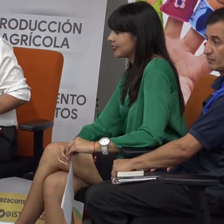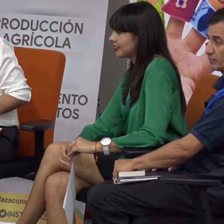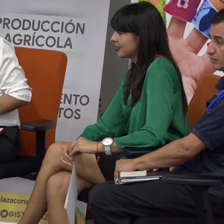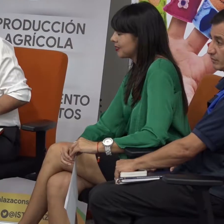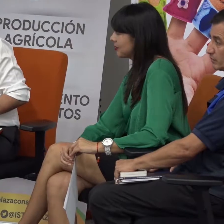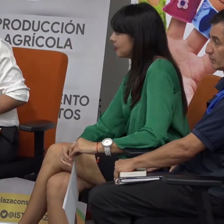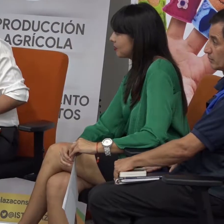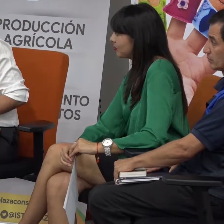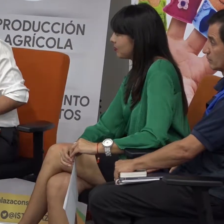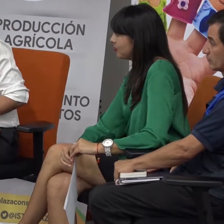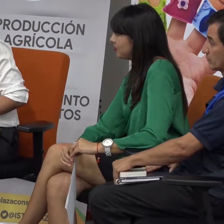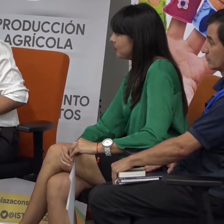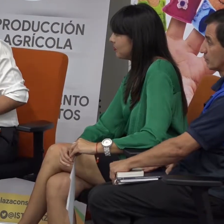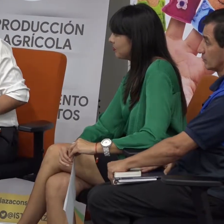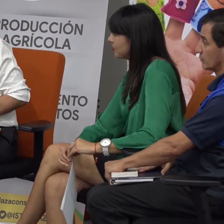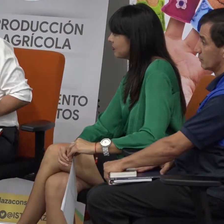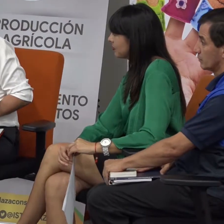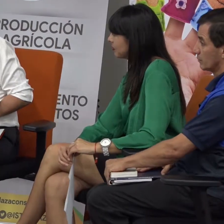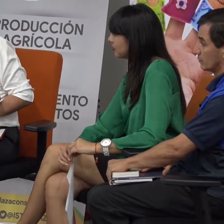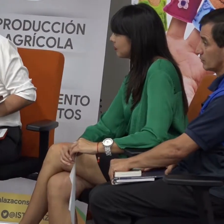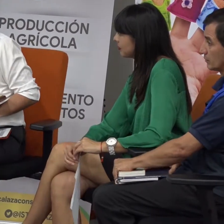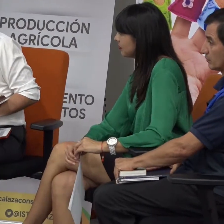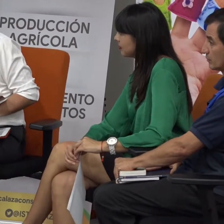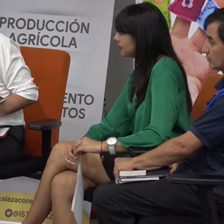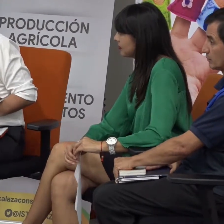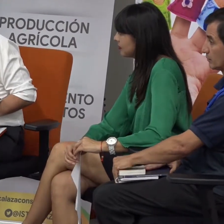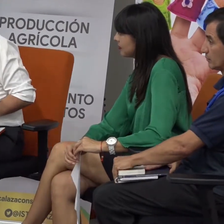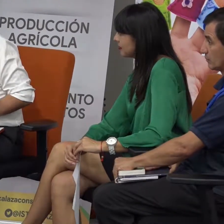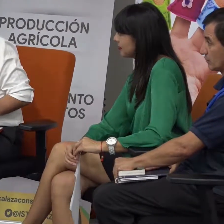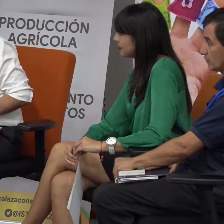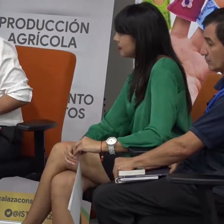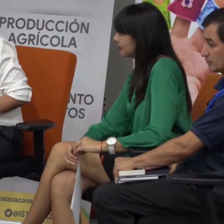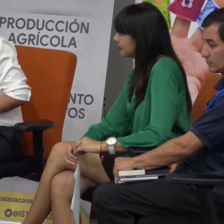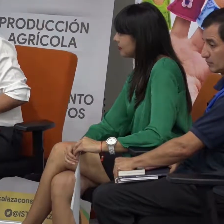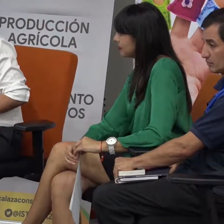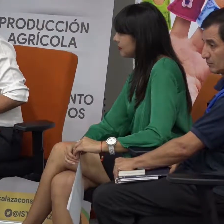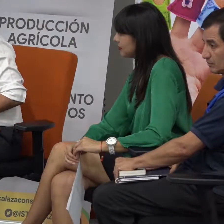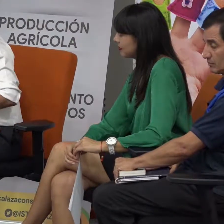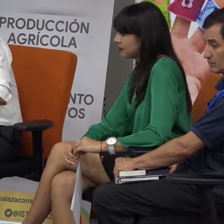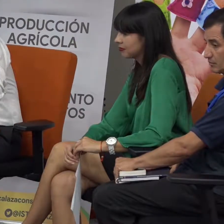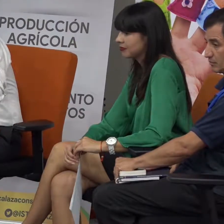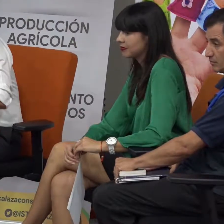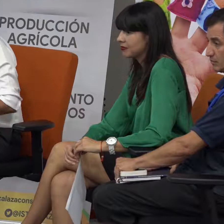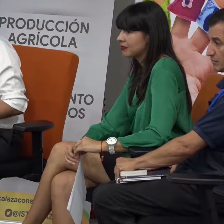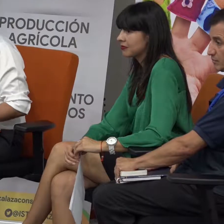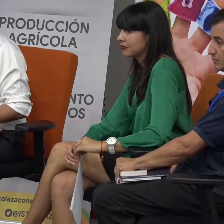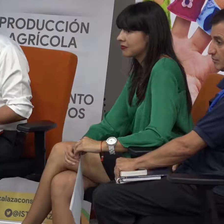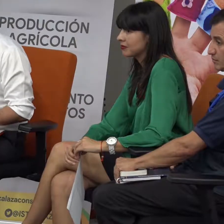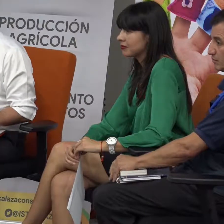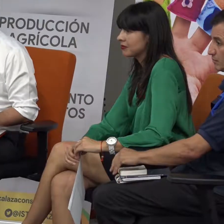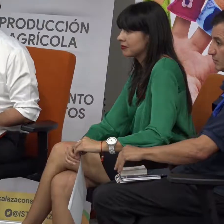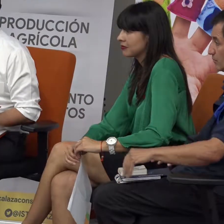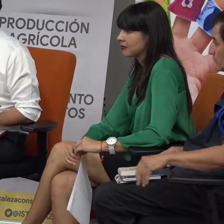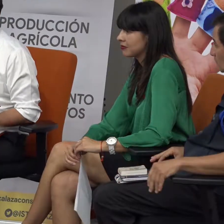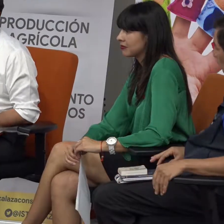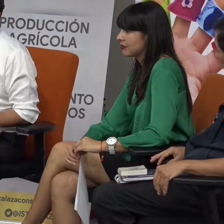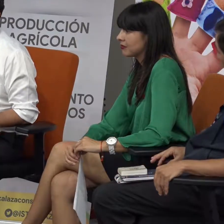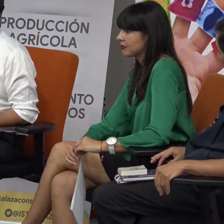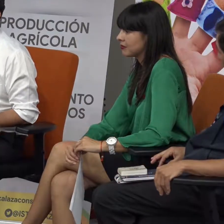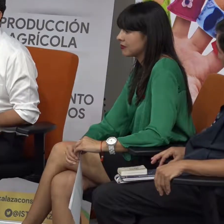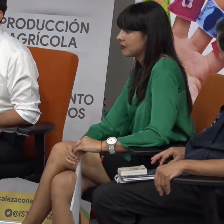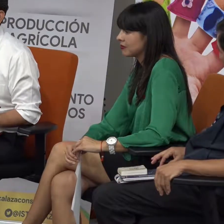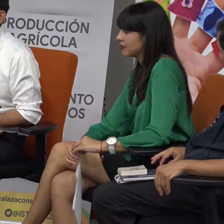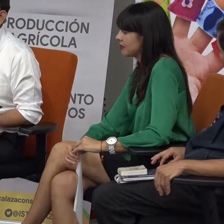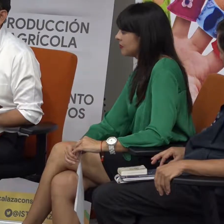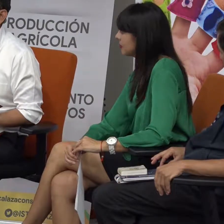desconocemos y si no escuchamos y si no vemos lo que está pasando y si no escucho lo